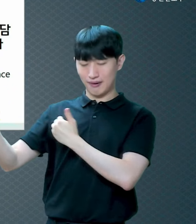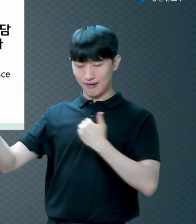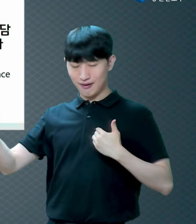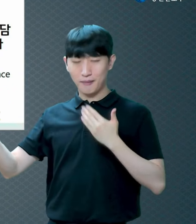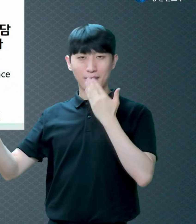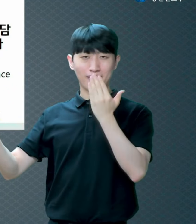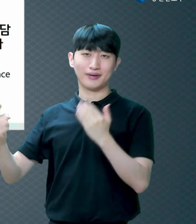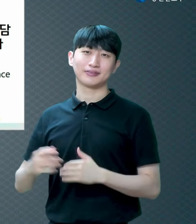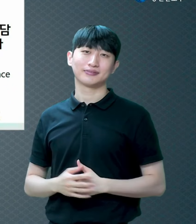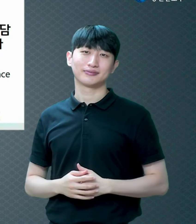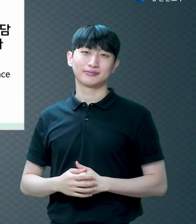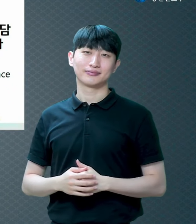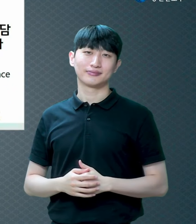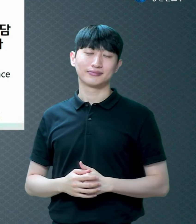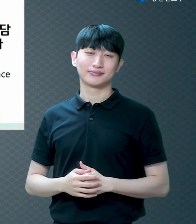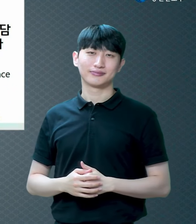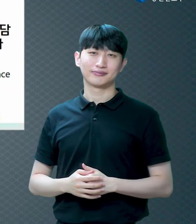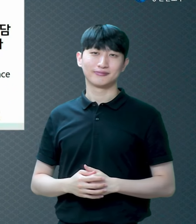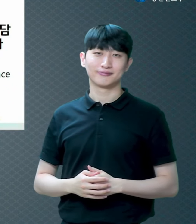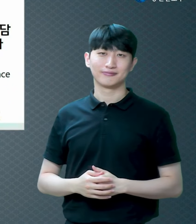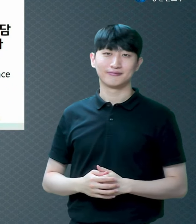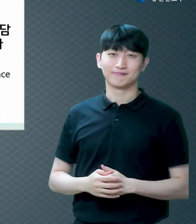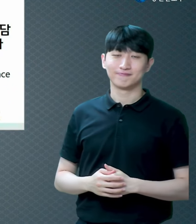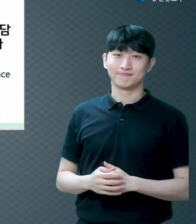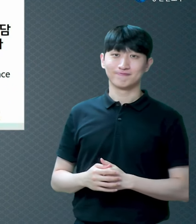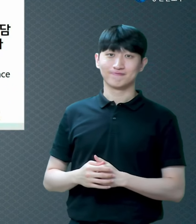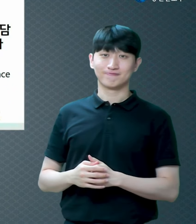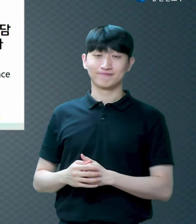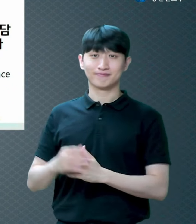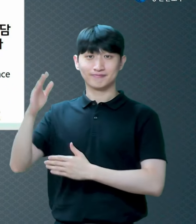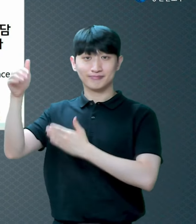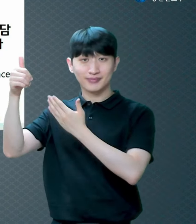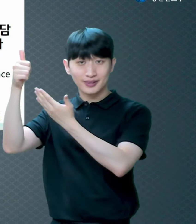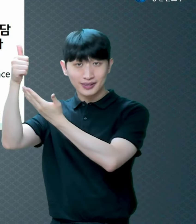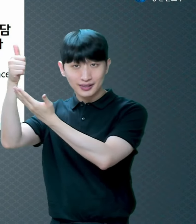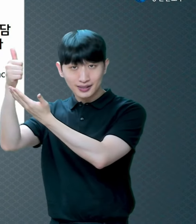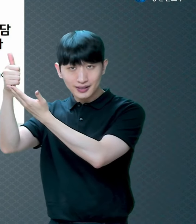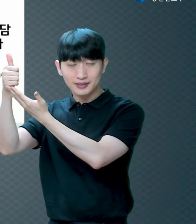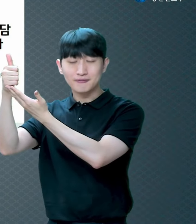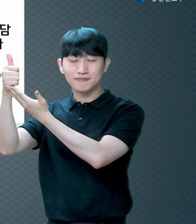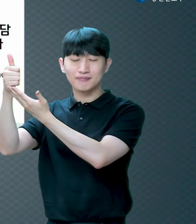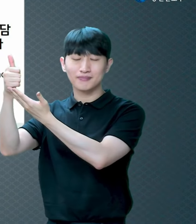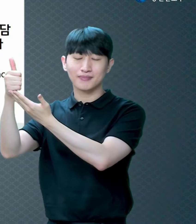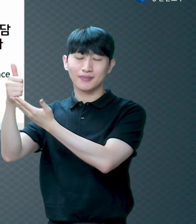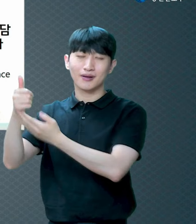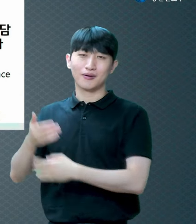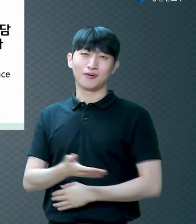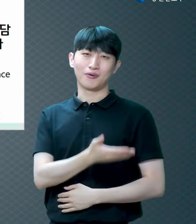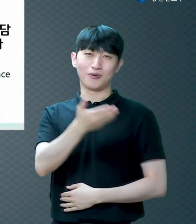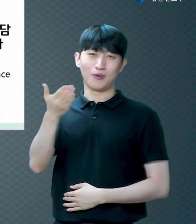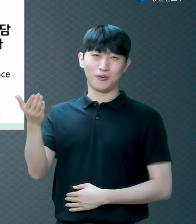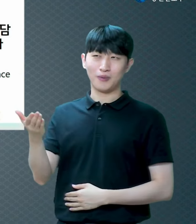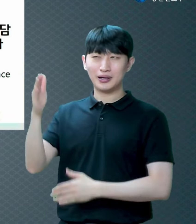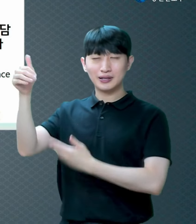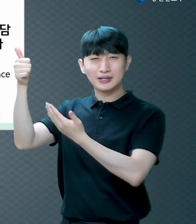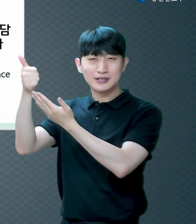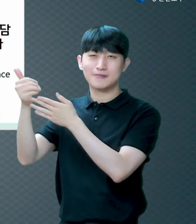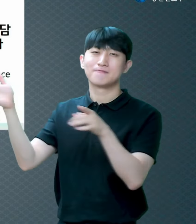하나님 멋진 분입니다 마음속에 믿으세요 후회하지 않습니다